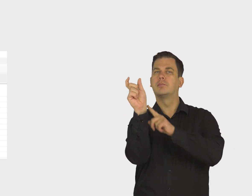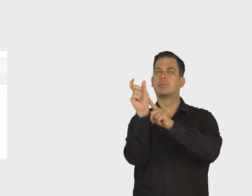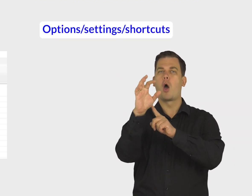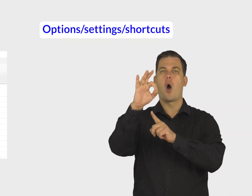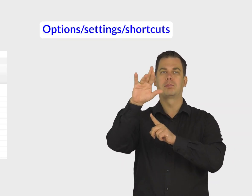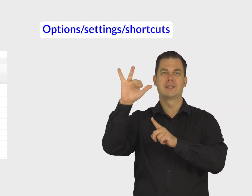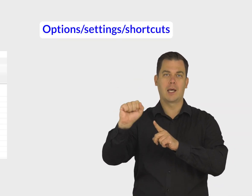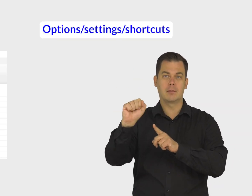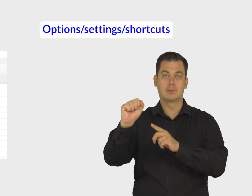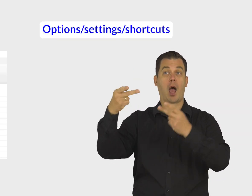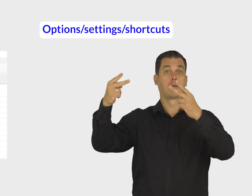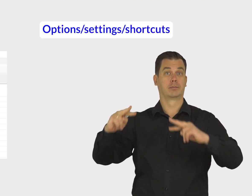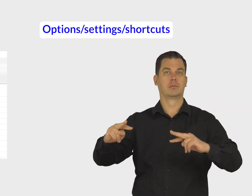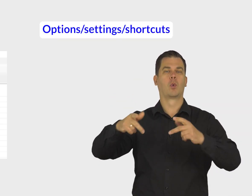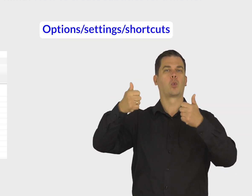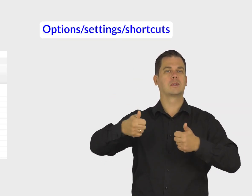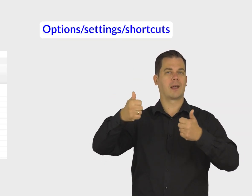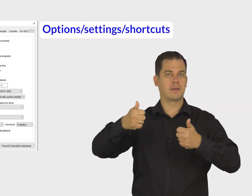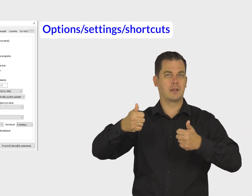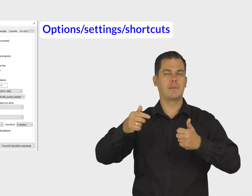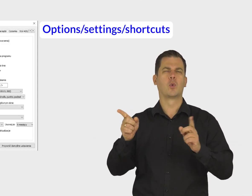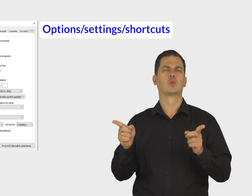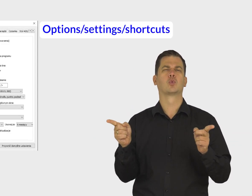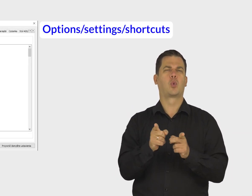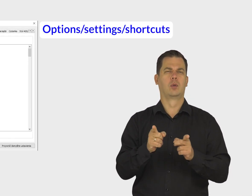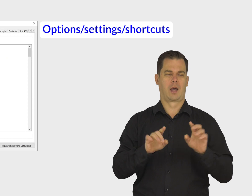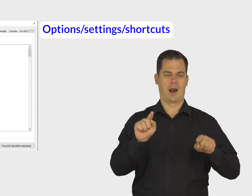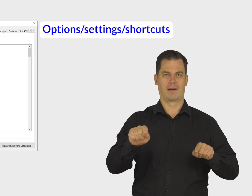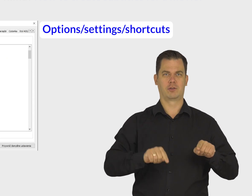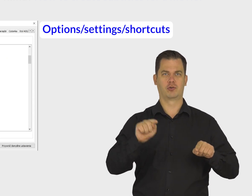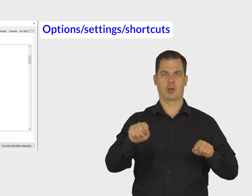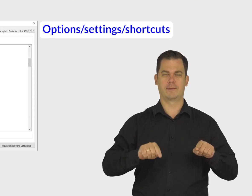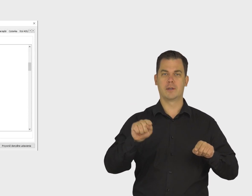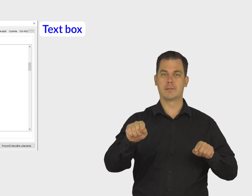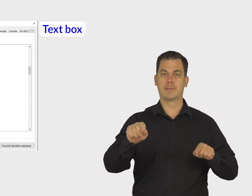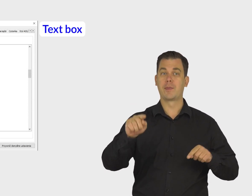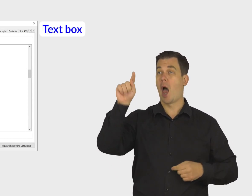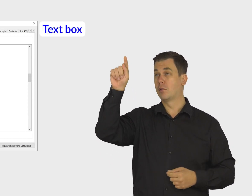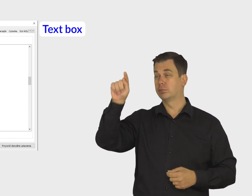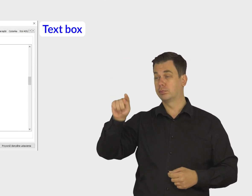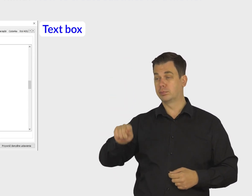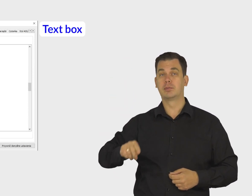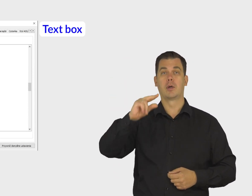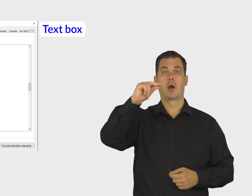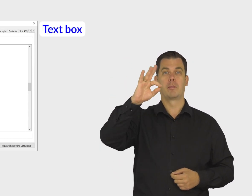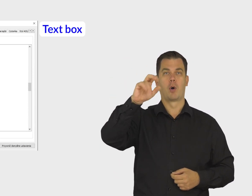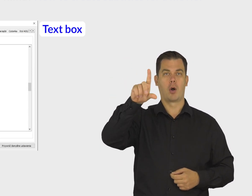Opcje i dalej Ustawienia, Skróty klawiszowe. Znajdź pozycję Pole tekstowe,